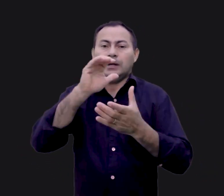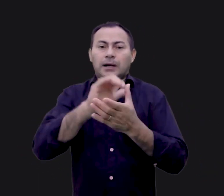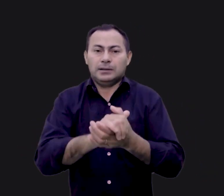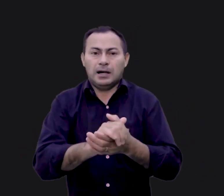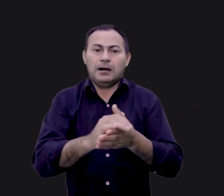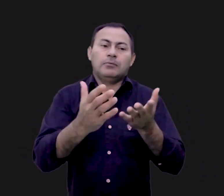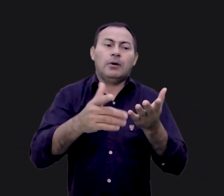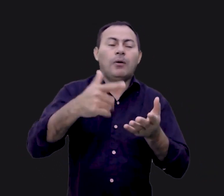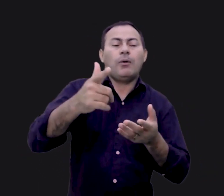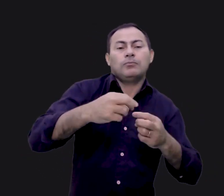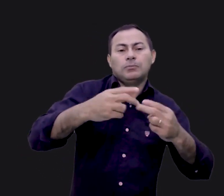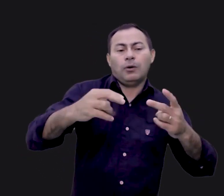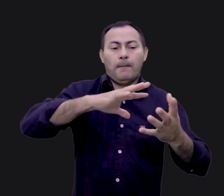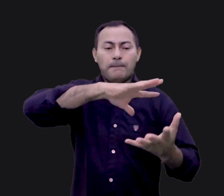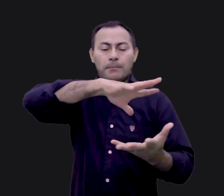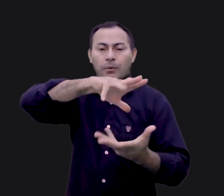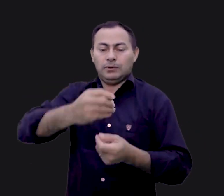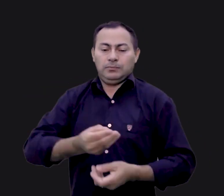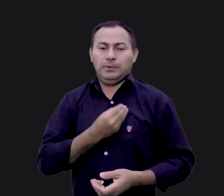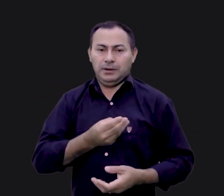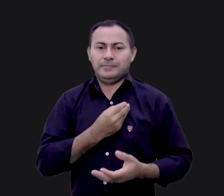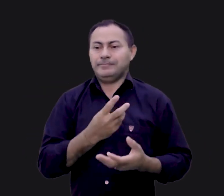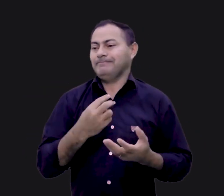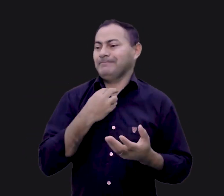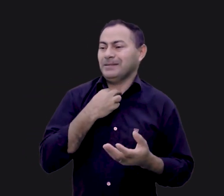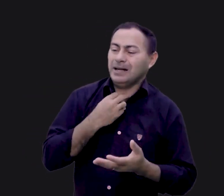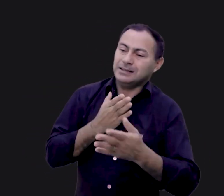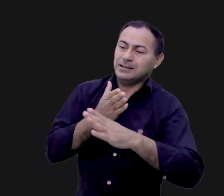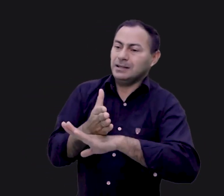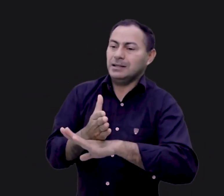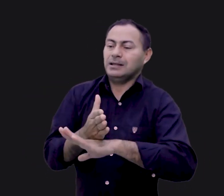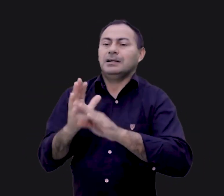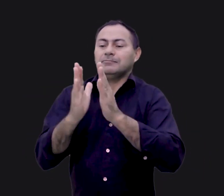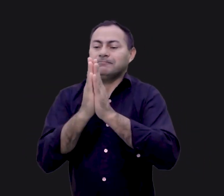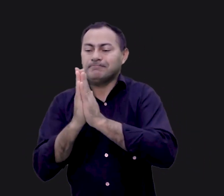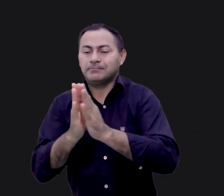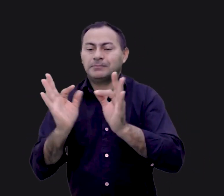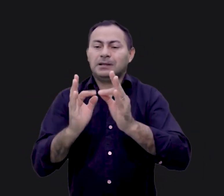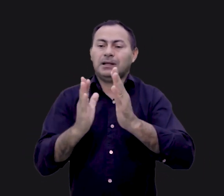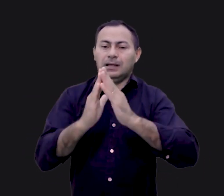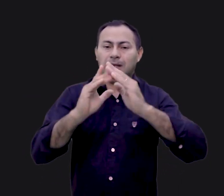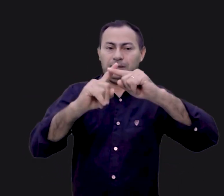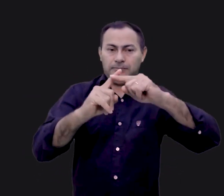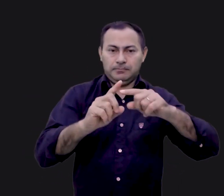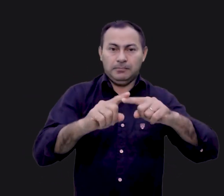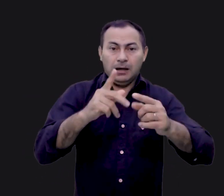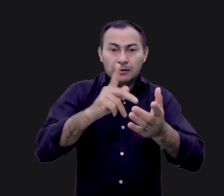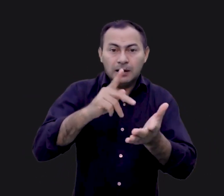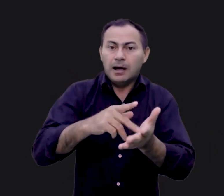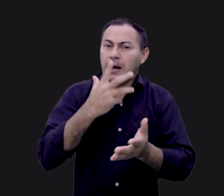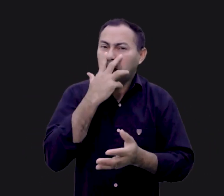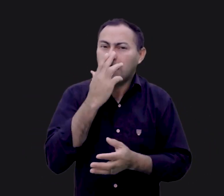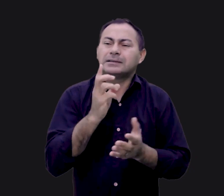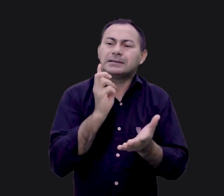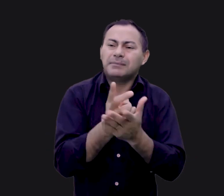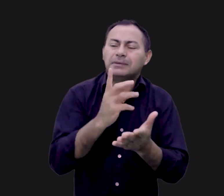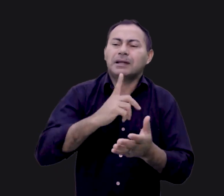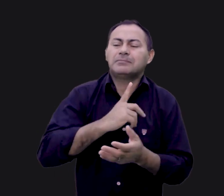casaram, ou enfim o mundo em que vivem, ou é o marido, enfim. O fato é que sempre estão achando desculpas.